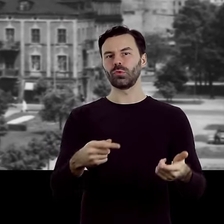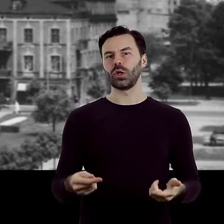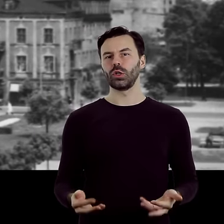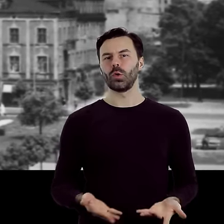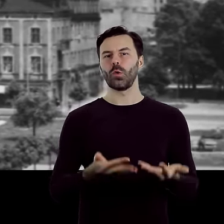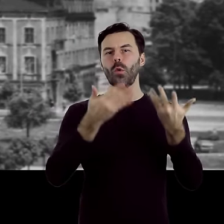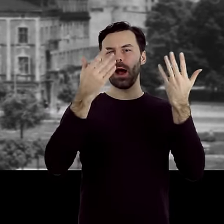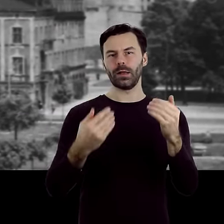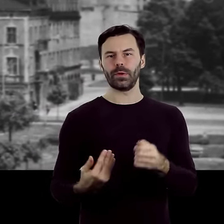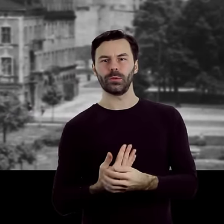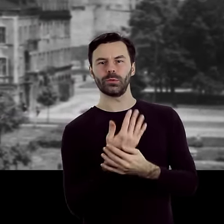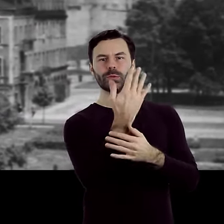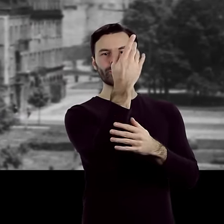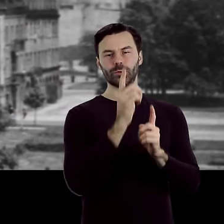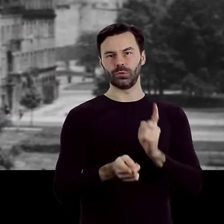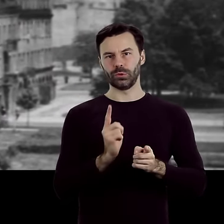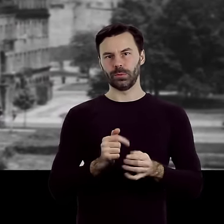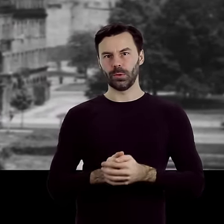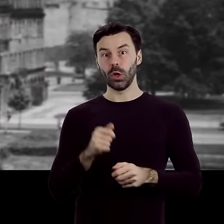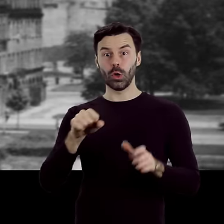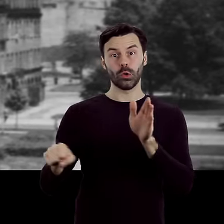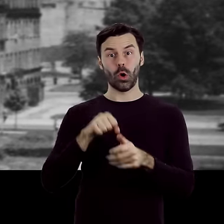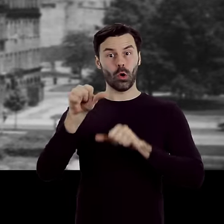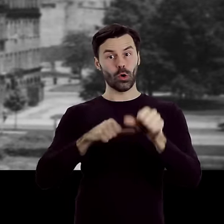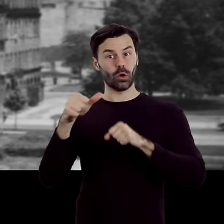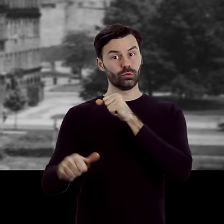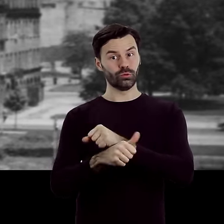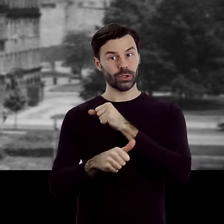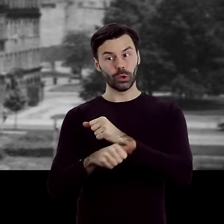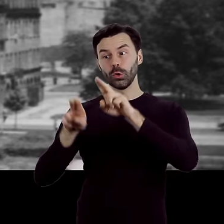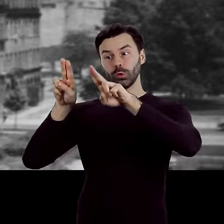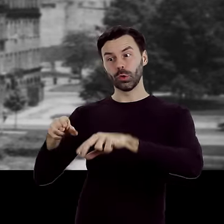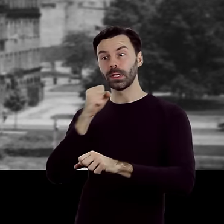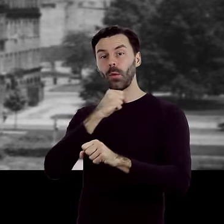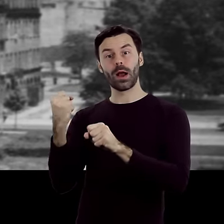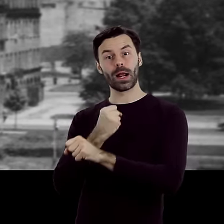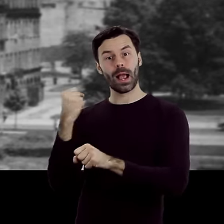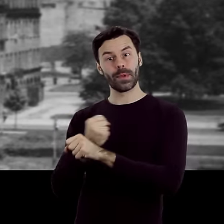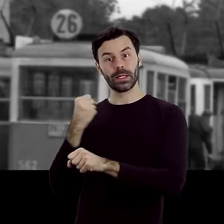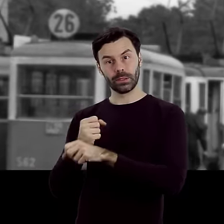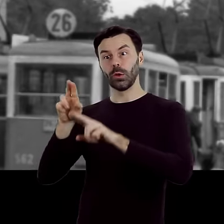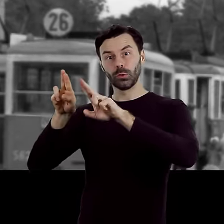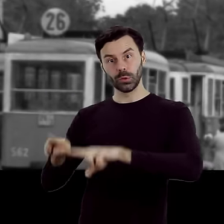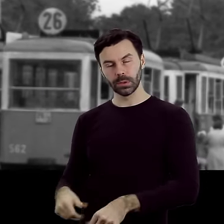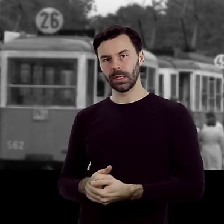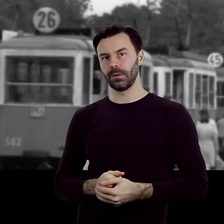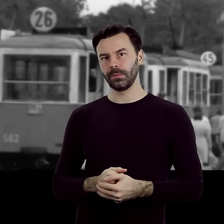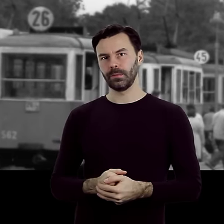Do lat sześćdziesiątych przetrwało kilka kamienic z alei nad łódką. Ostatni budynek z